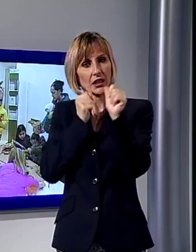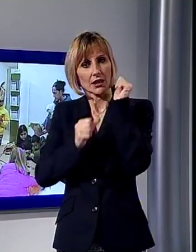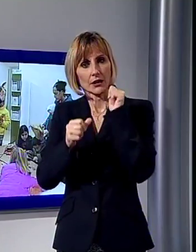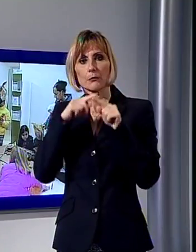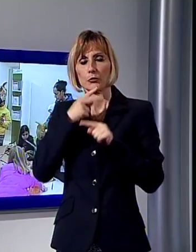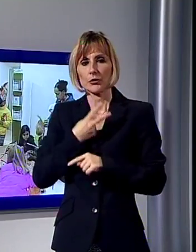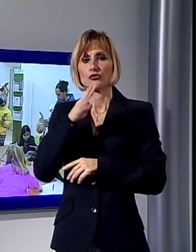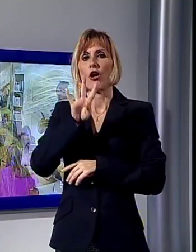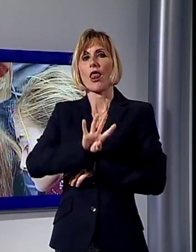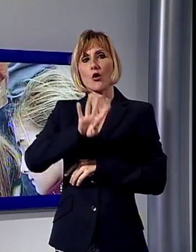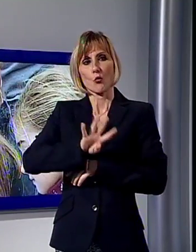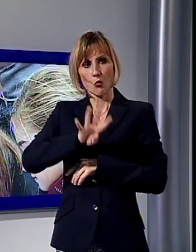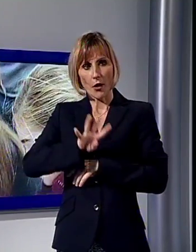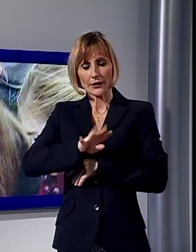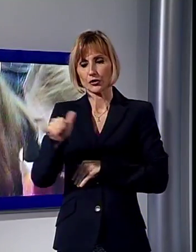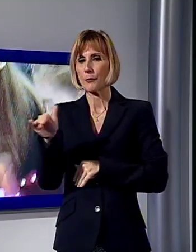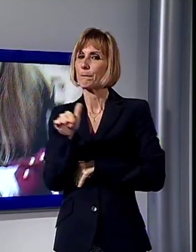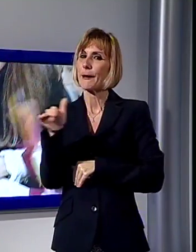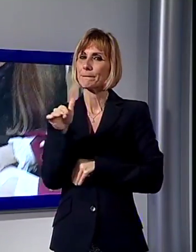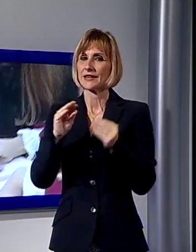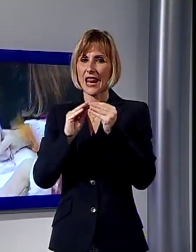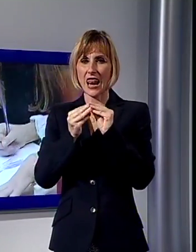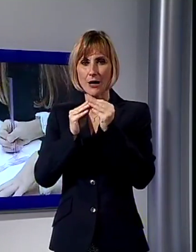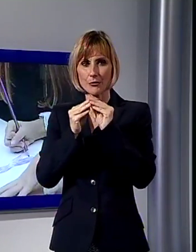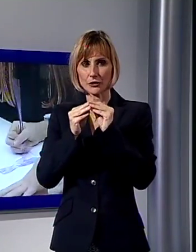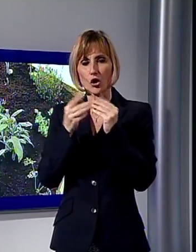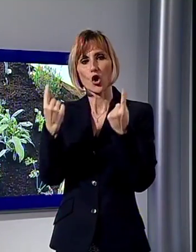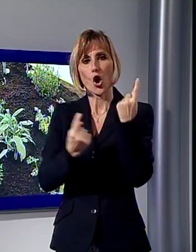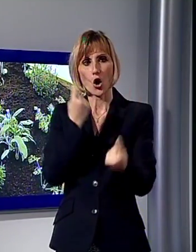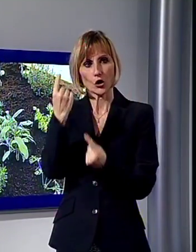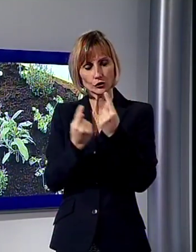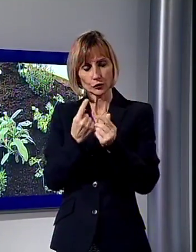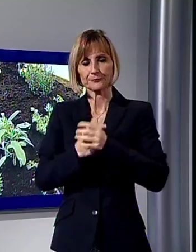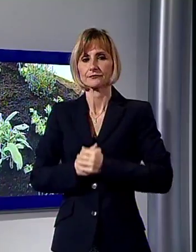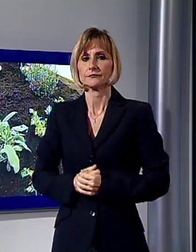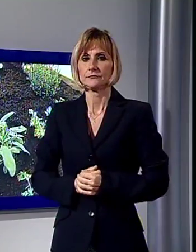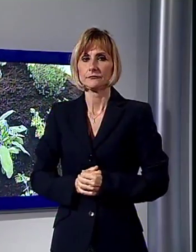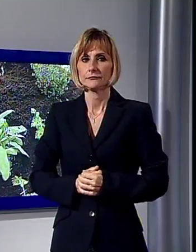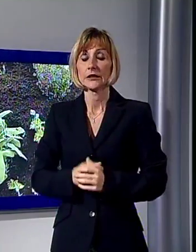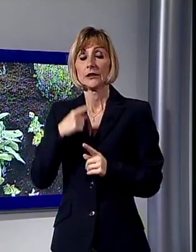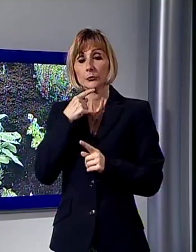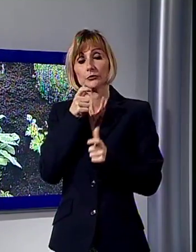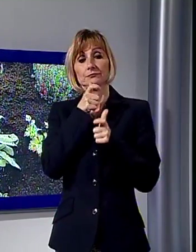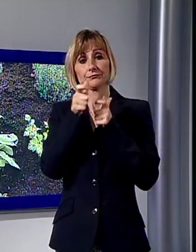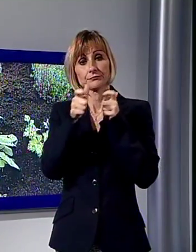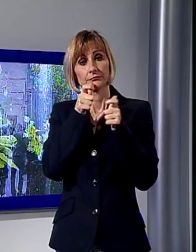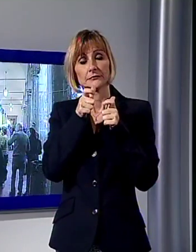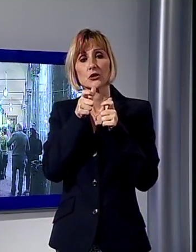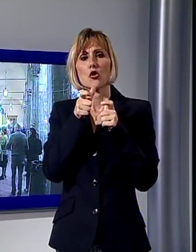i bambini saranno i protagonisti di un laboratorio sull'orto. Si parlerà anche di Galateo 2.0 con le